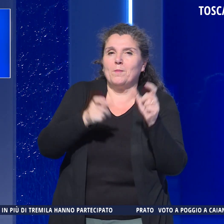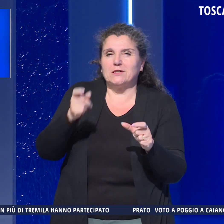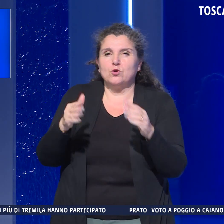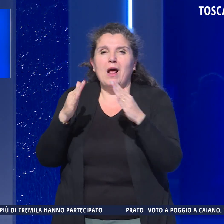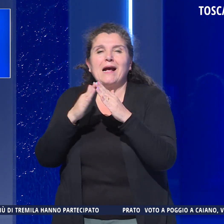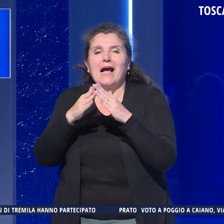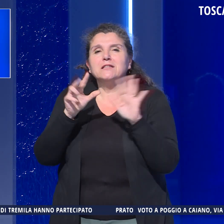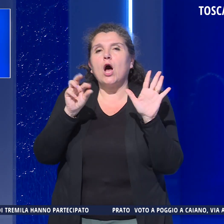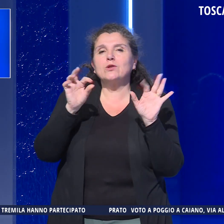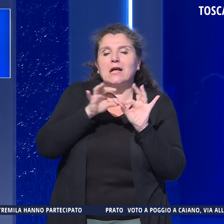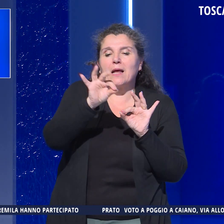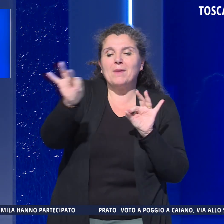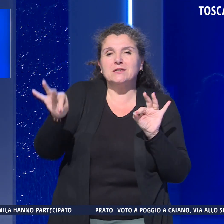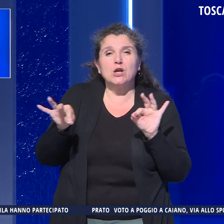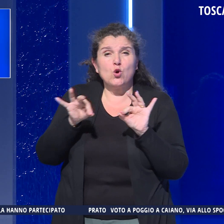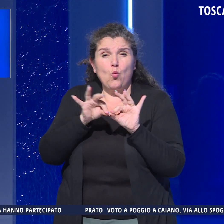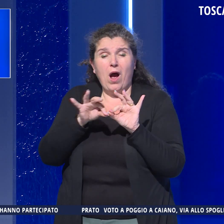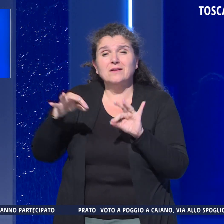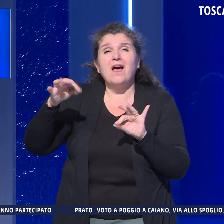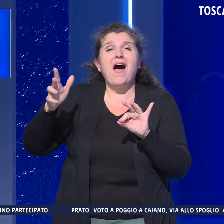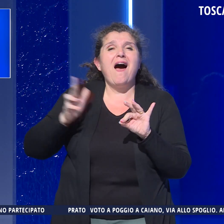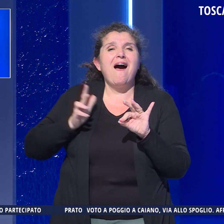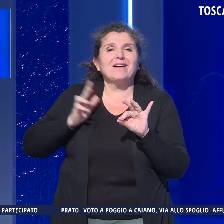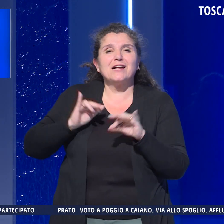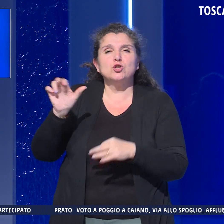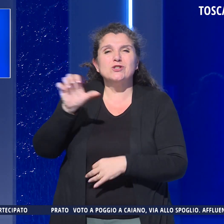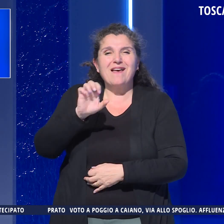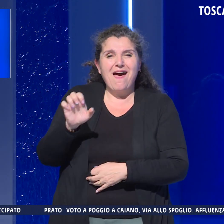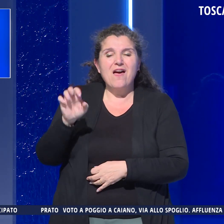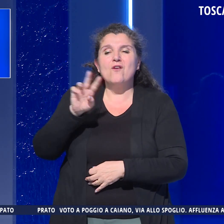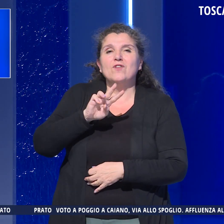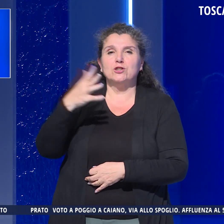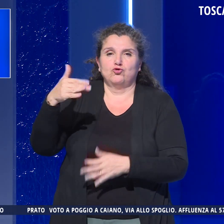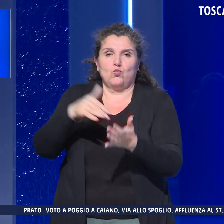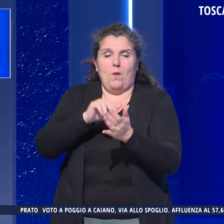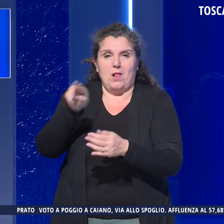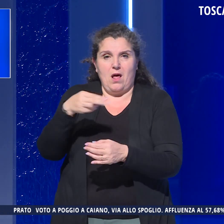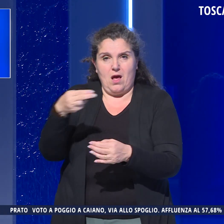casa di 80 metri quadri e un reddito ISEE di 25.000 euro